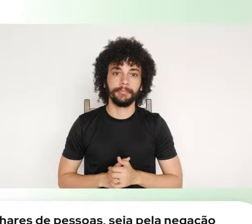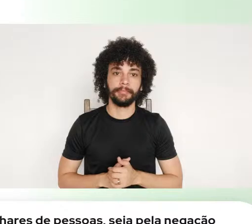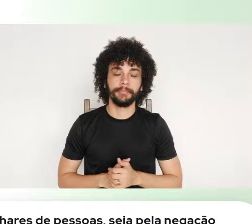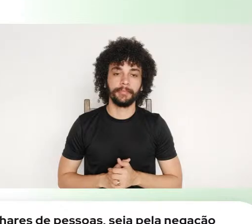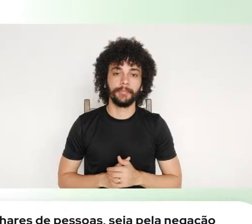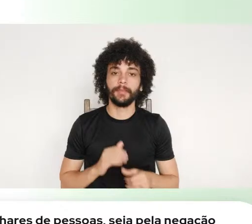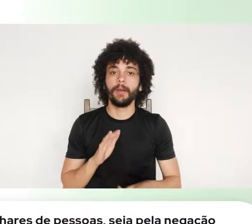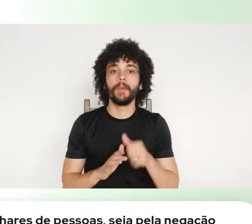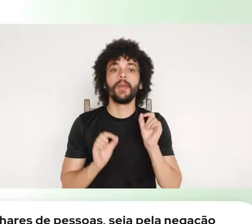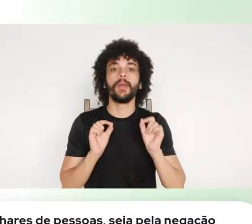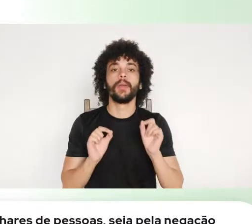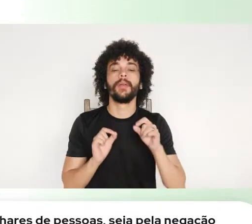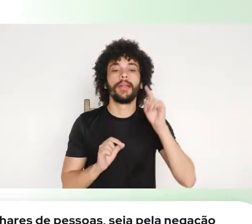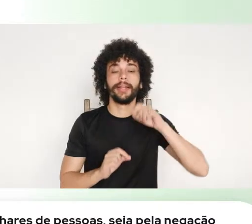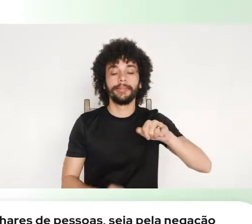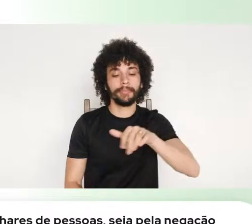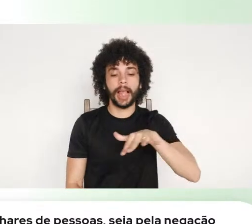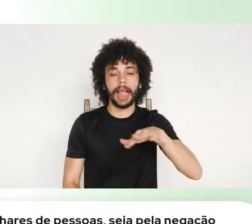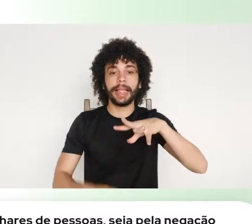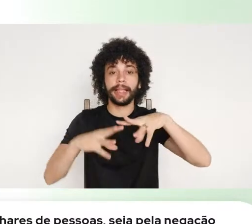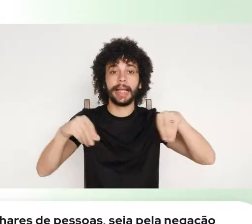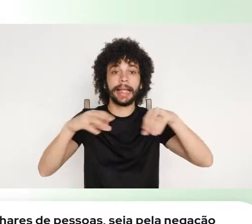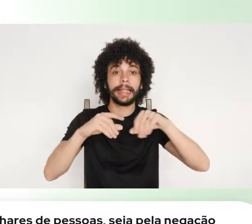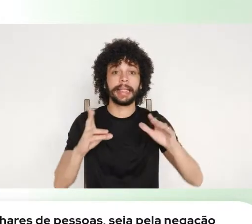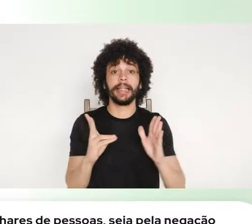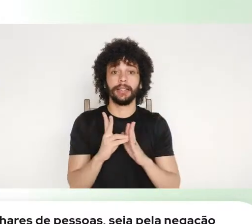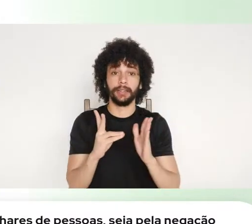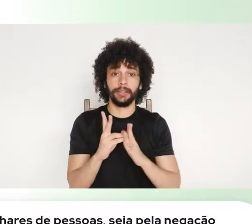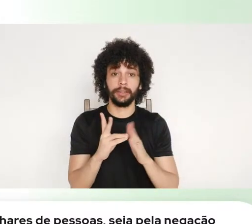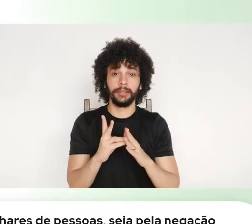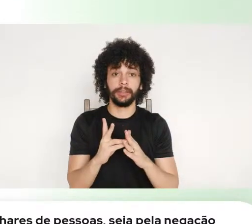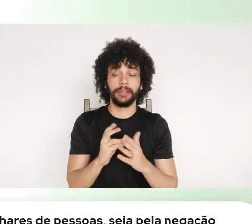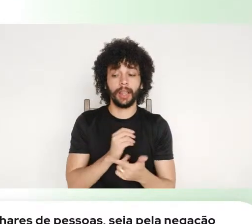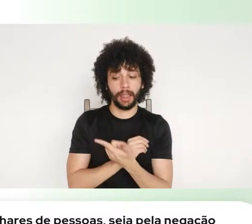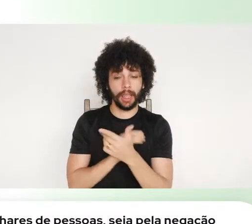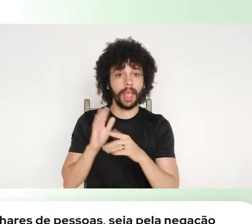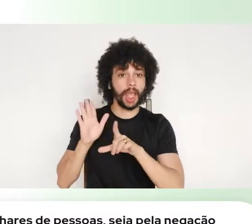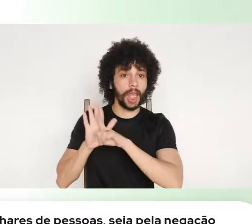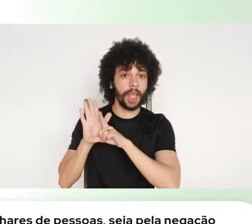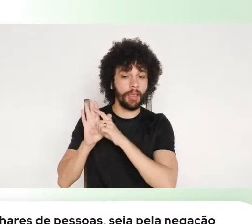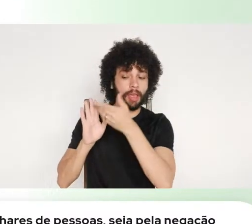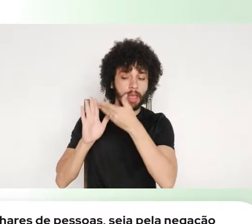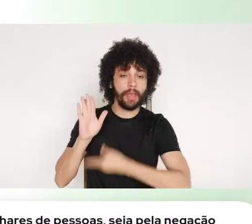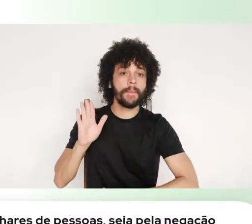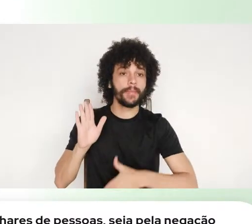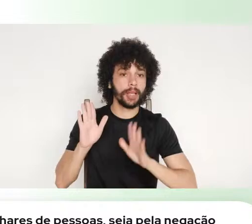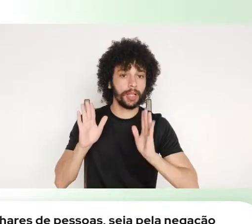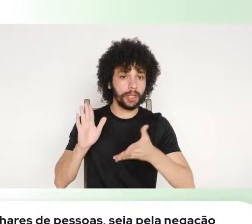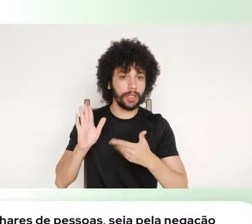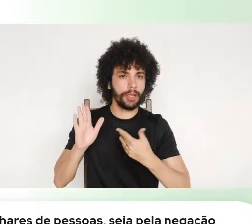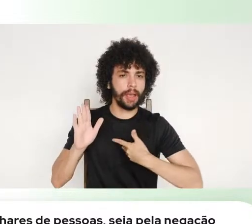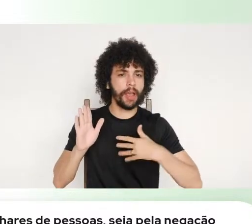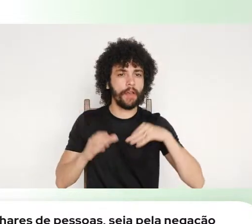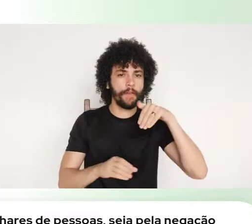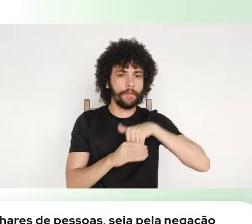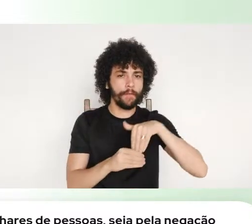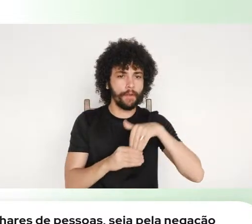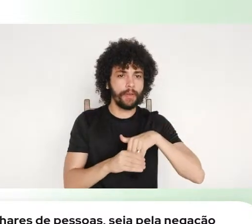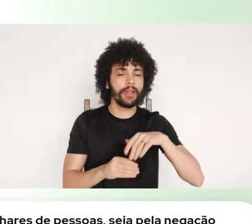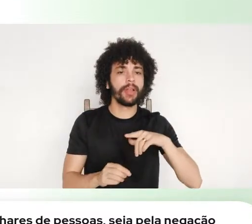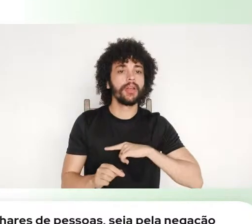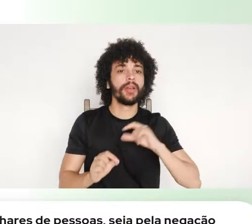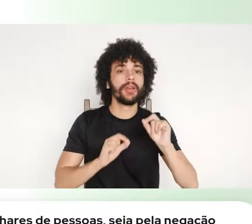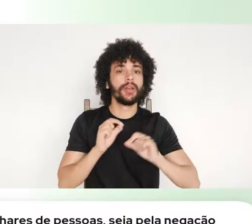a questão da terra indígena, nós vamos ter uma legislação aí que está sendo postada para ser votada no Congresso sobre